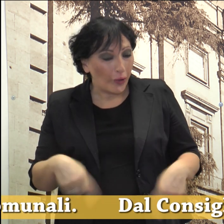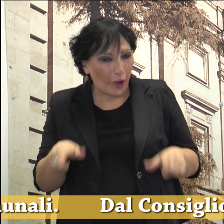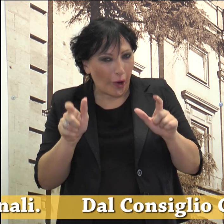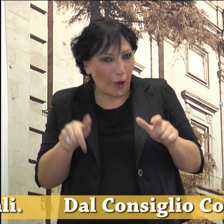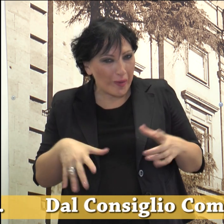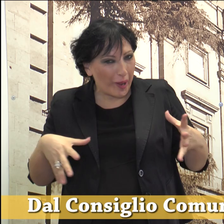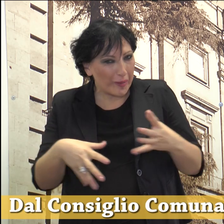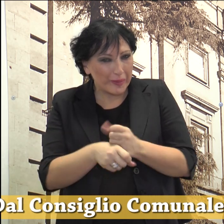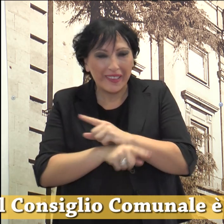Grazie per l'attenzione.